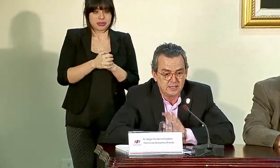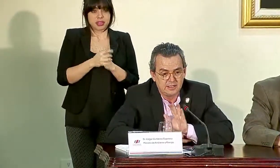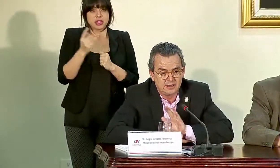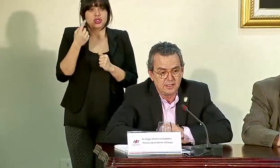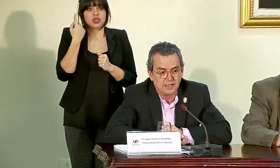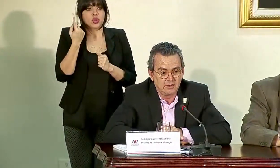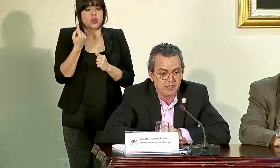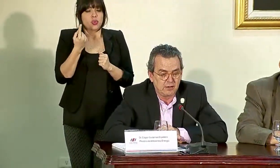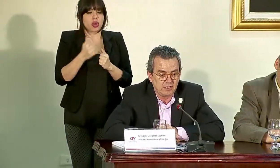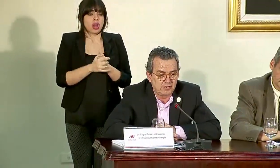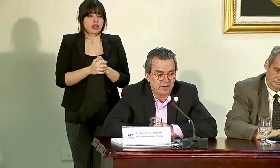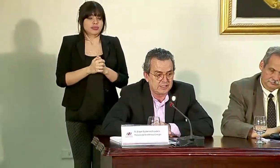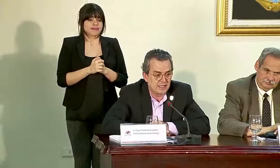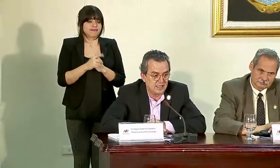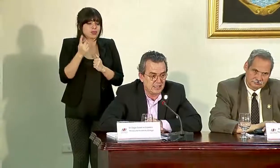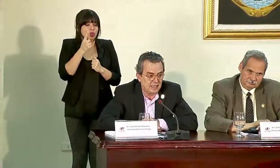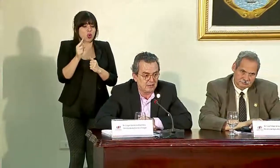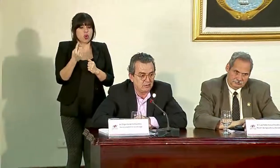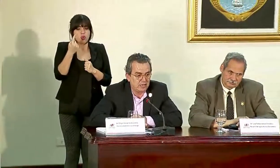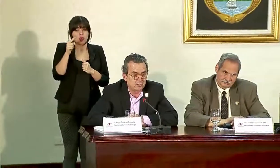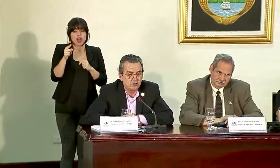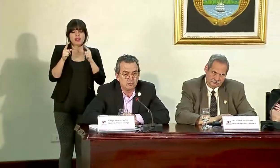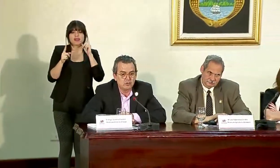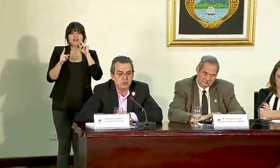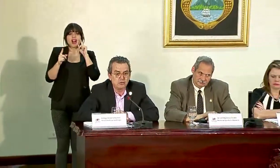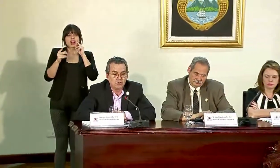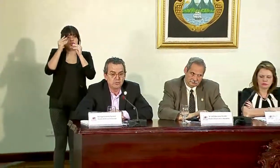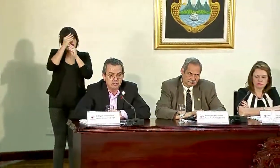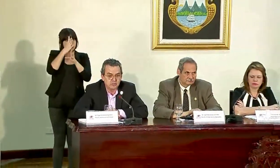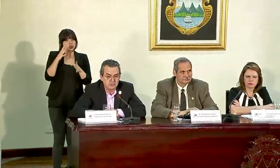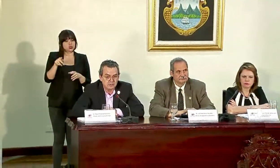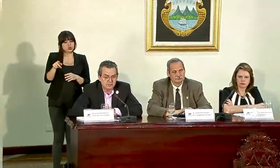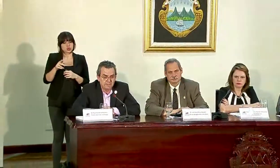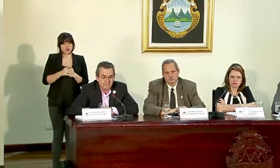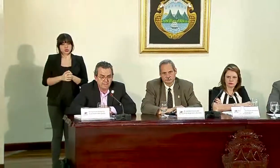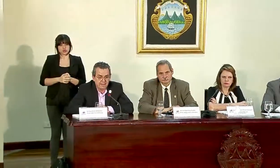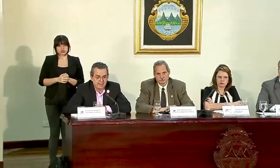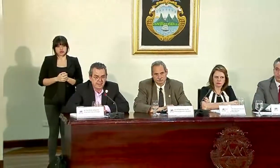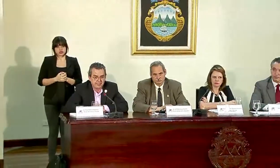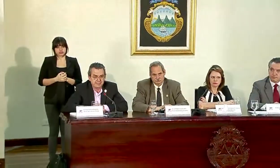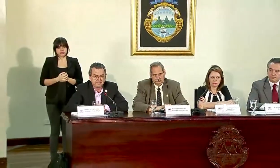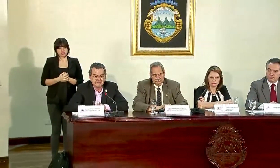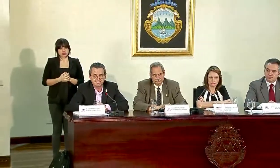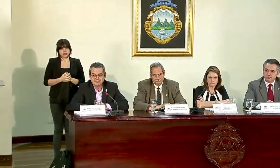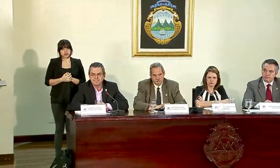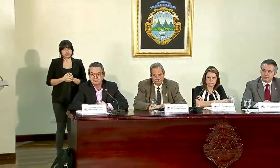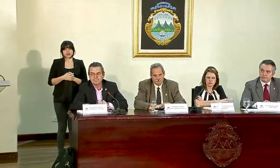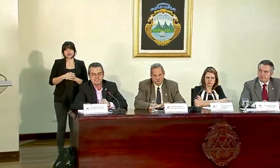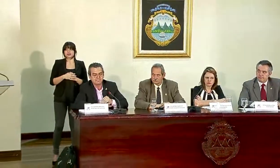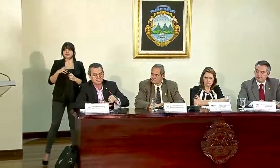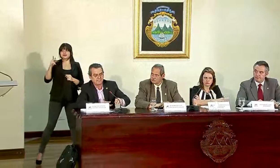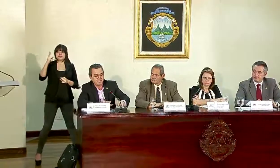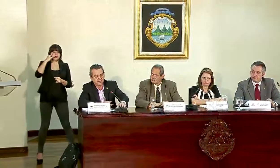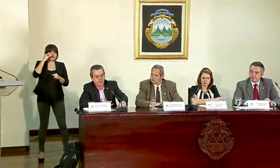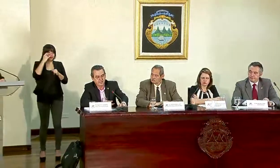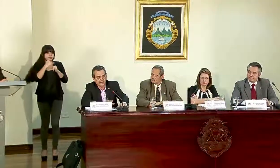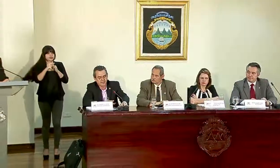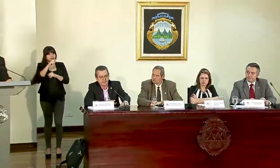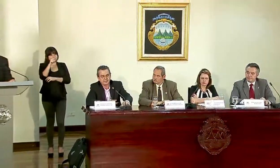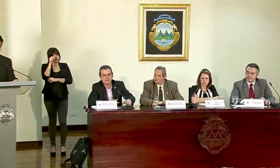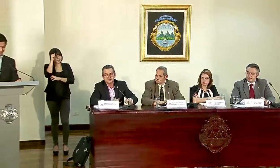falso anuncio de un nuevo episodio. Colegas, ya para concluir,